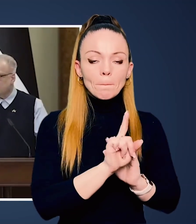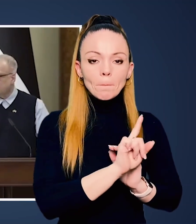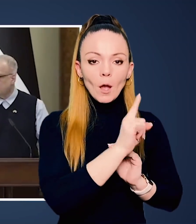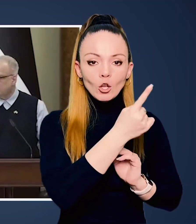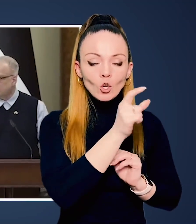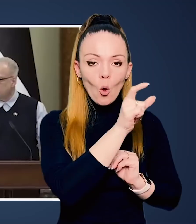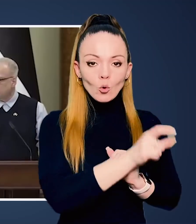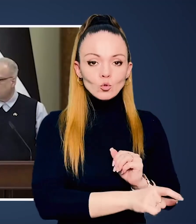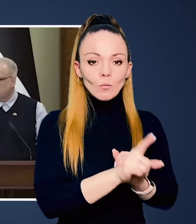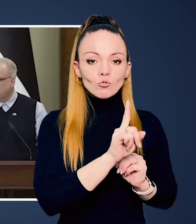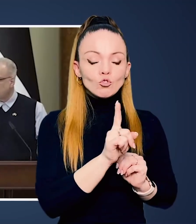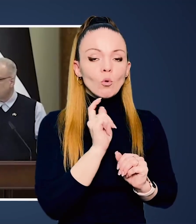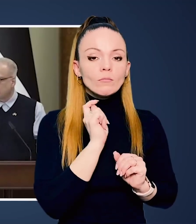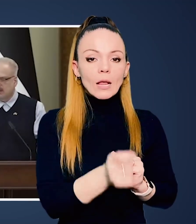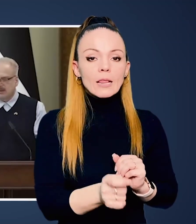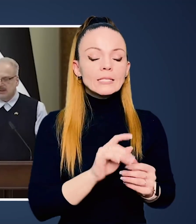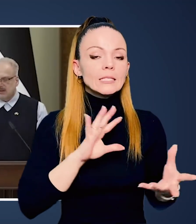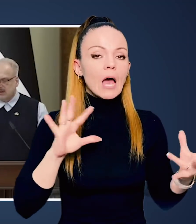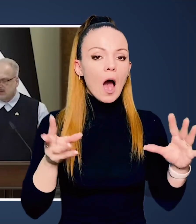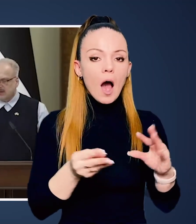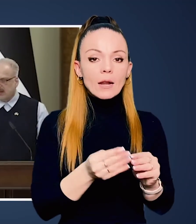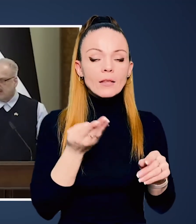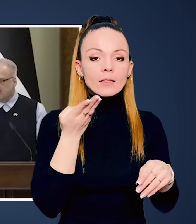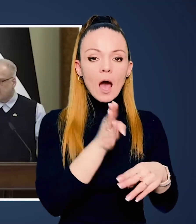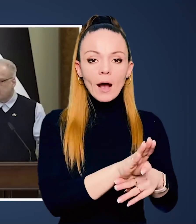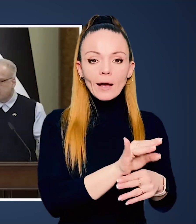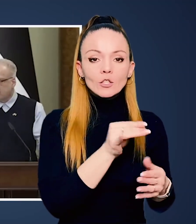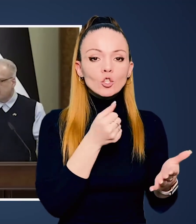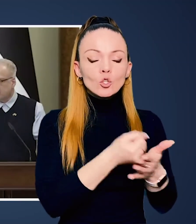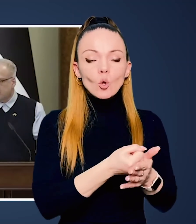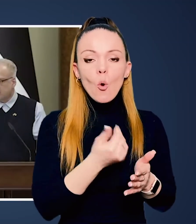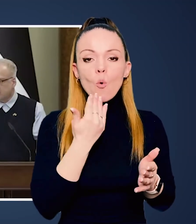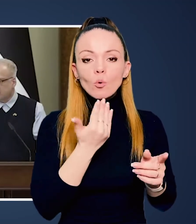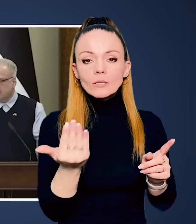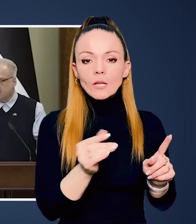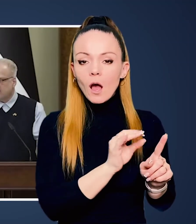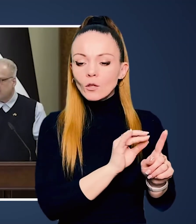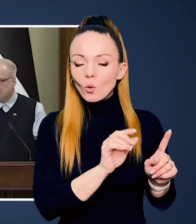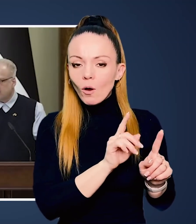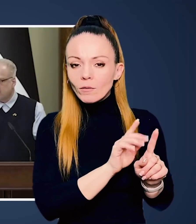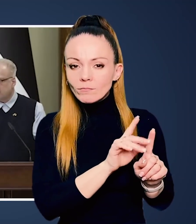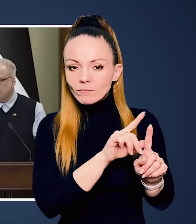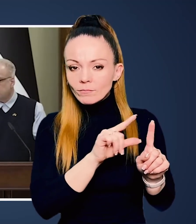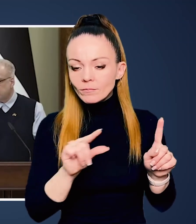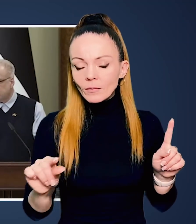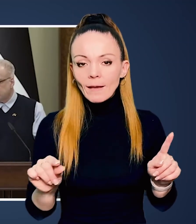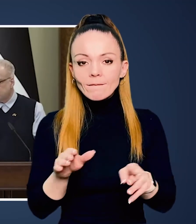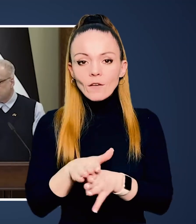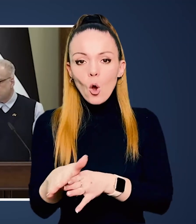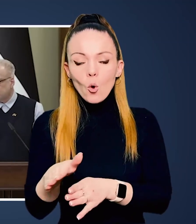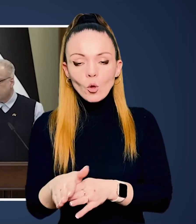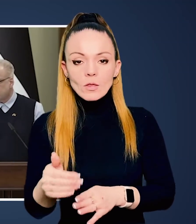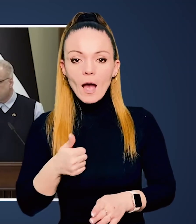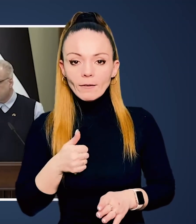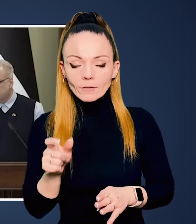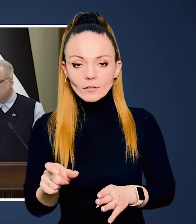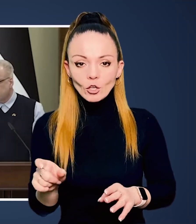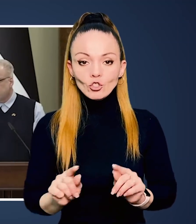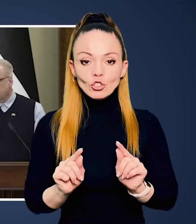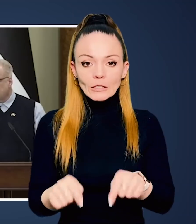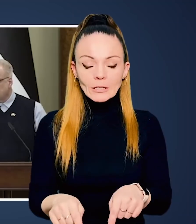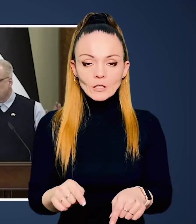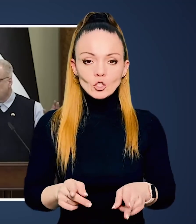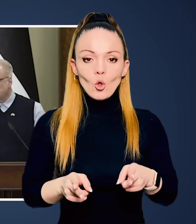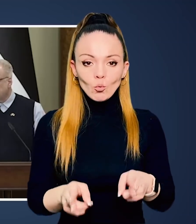ланцюжкові від першої особи, що віддала загальний наказ, і до останнього виконавця, що